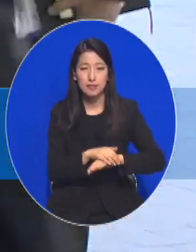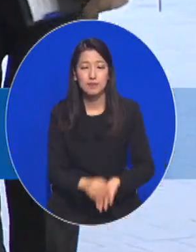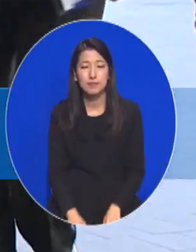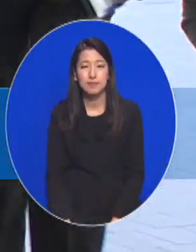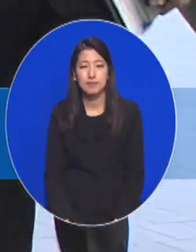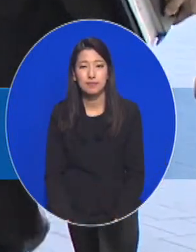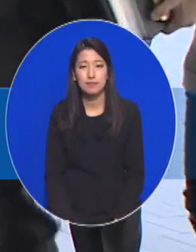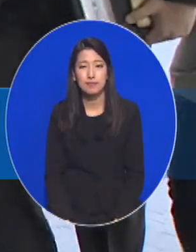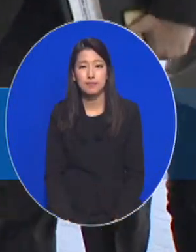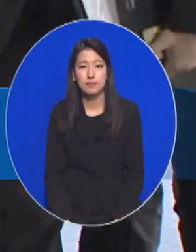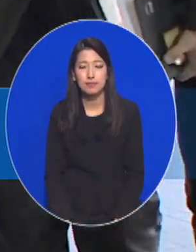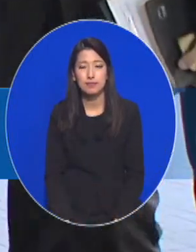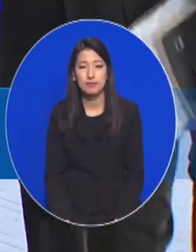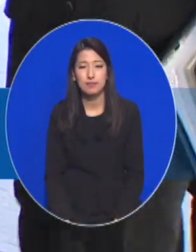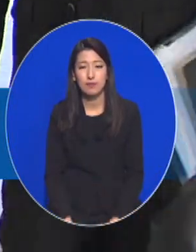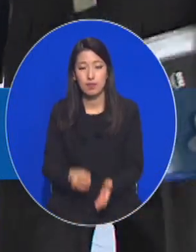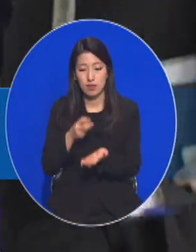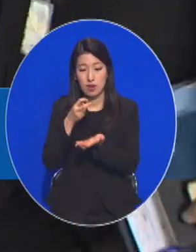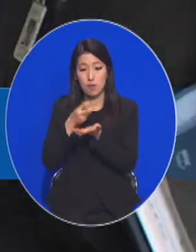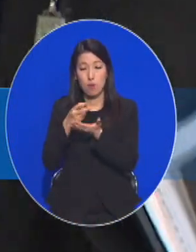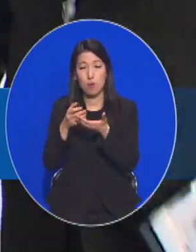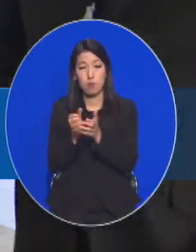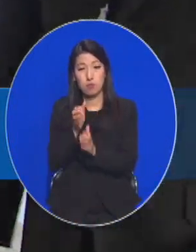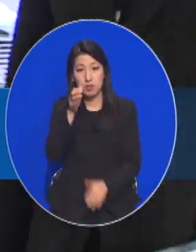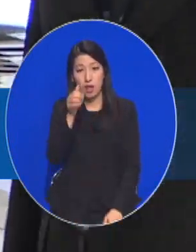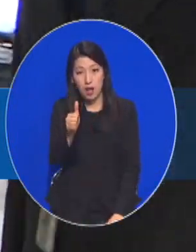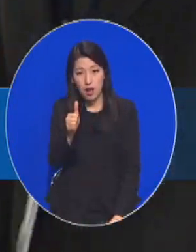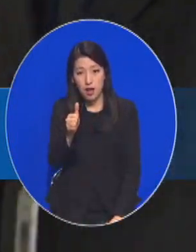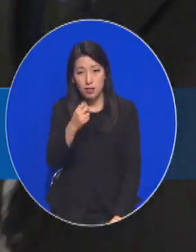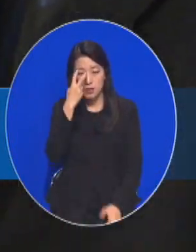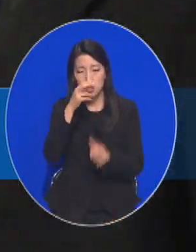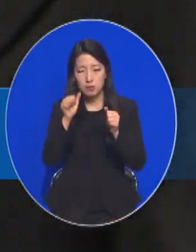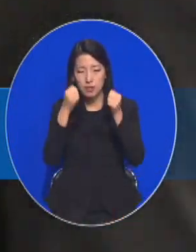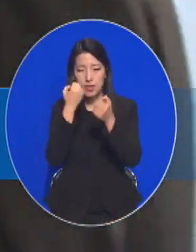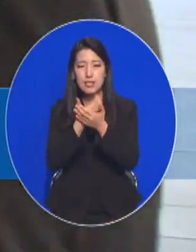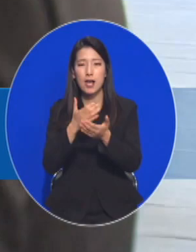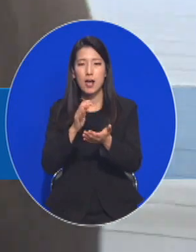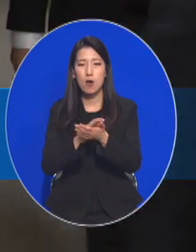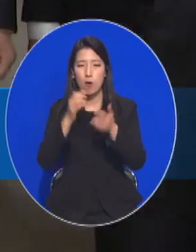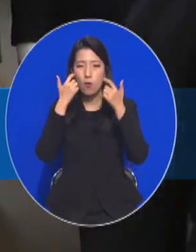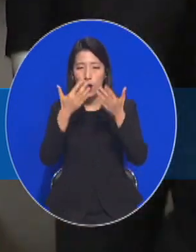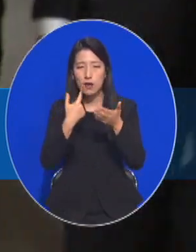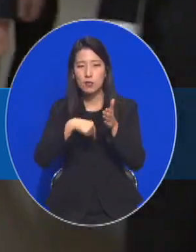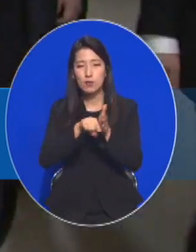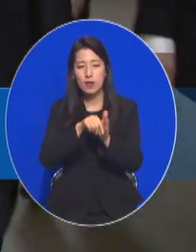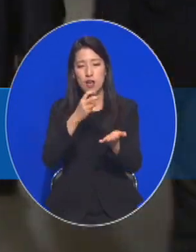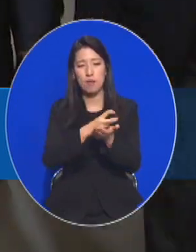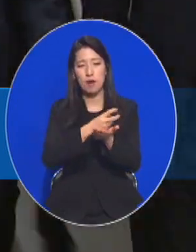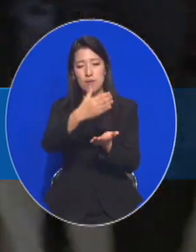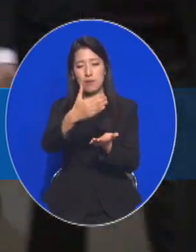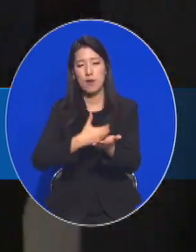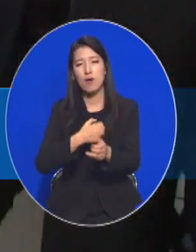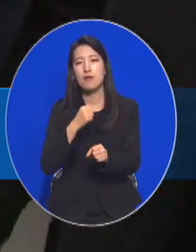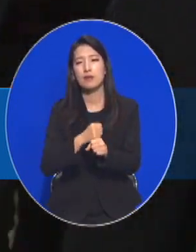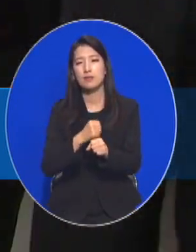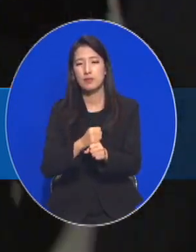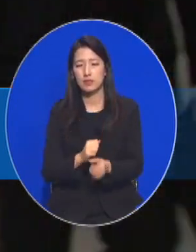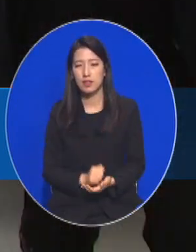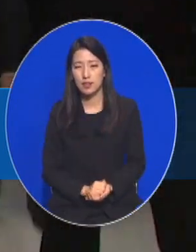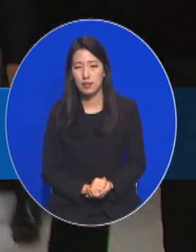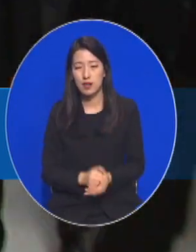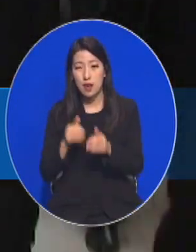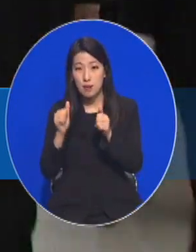법무부 장관은 검찰 개혁의 구체적 성과를 입법화했다고 설명했습니다. 검찰 조직을 형사,